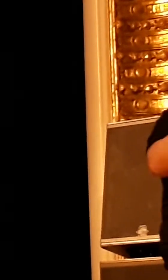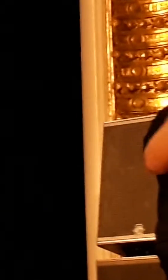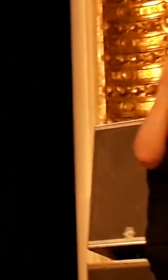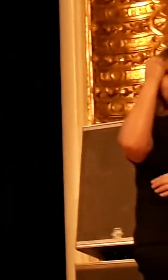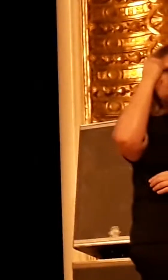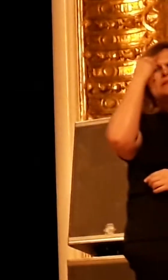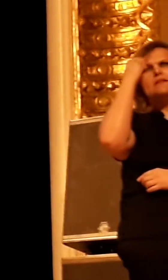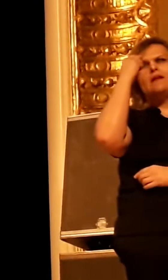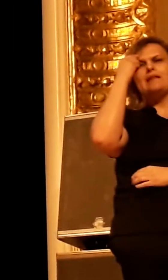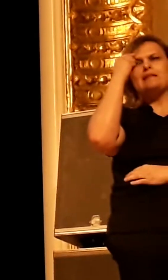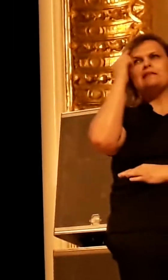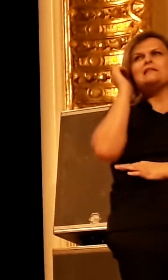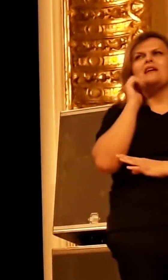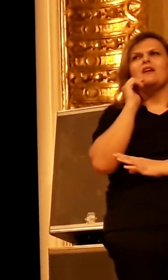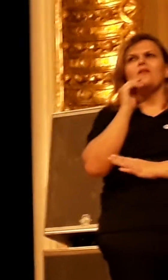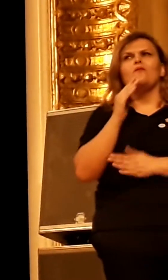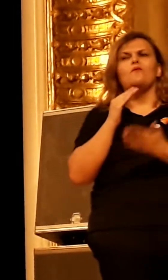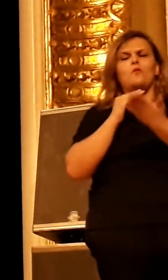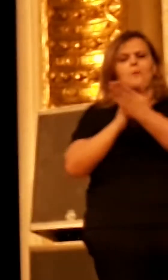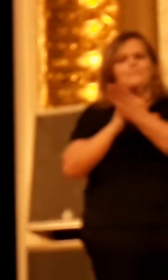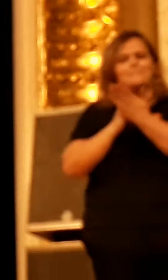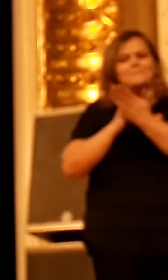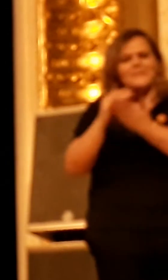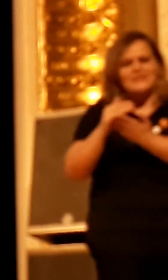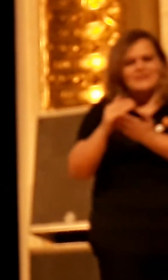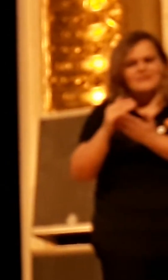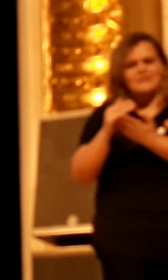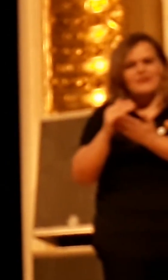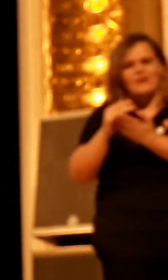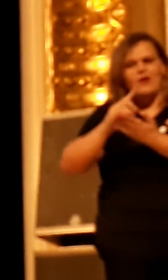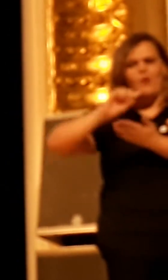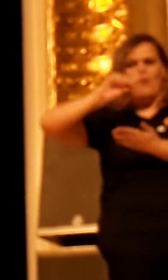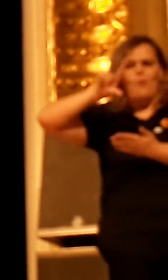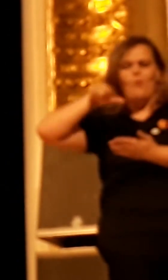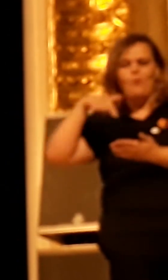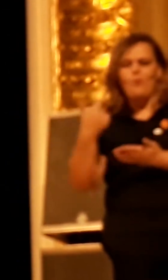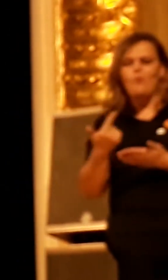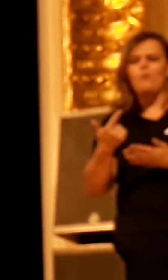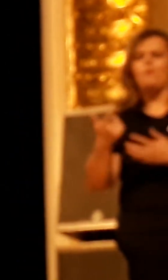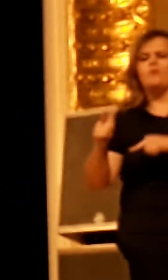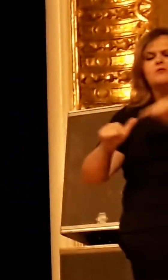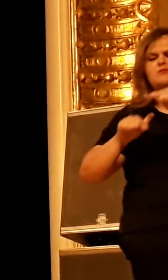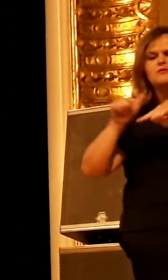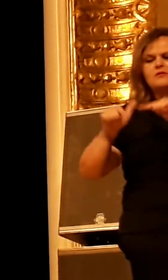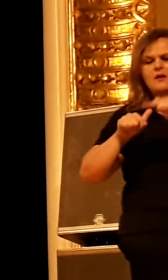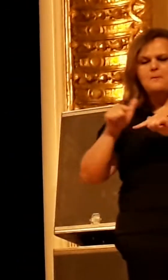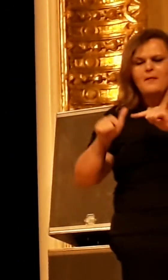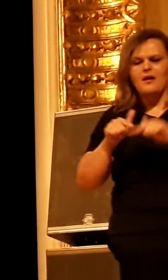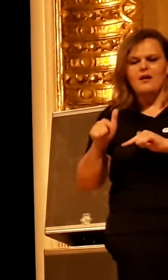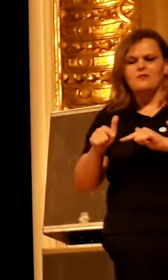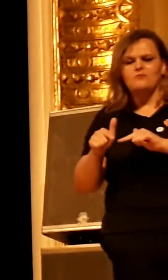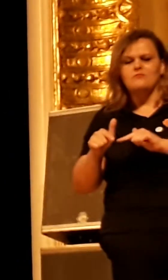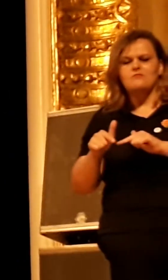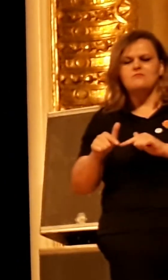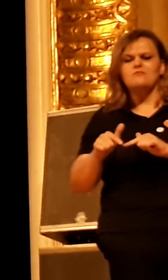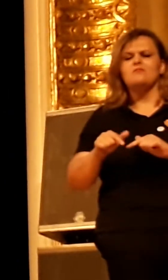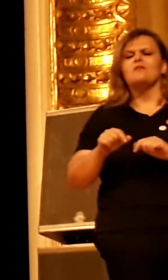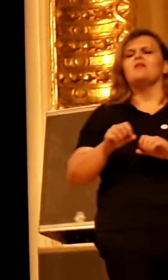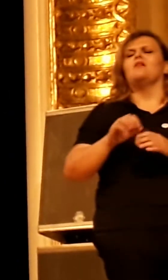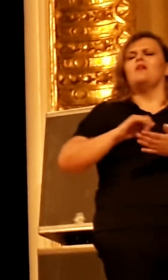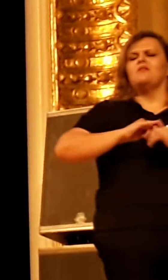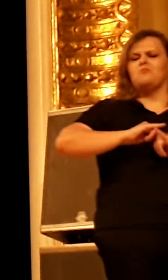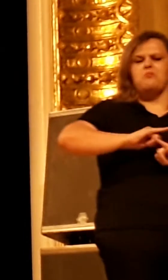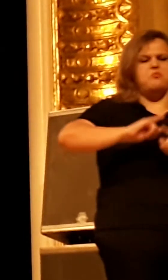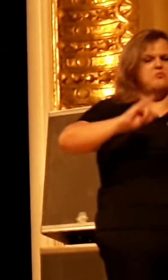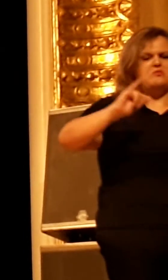de você começar uma nova tranche, uma nova iniciativa, levando creches espalhadas pelo